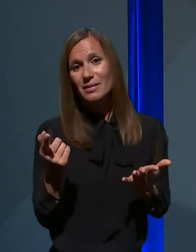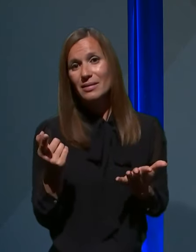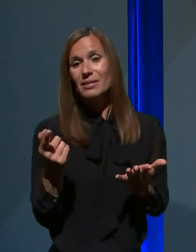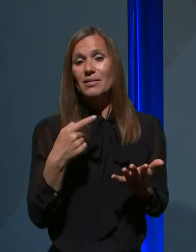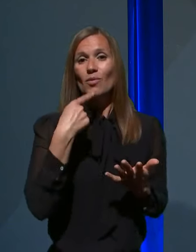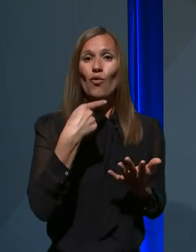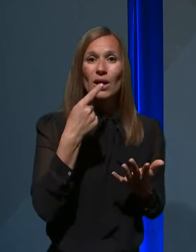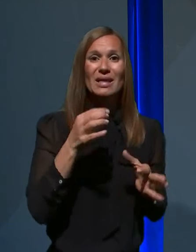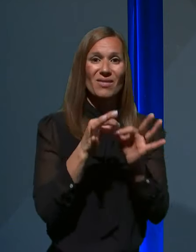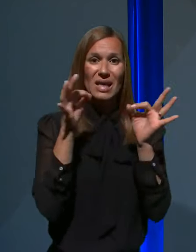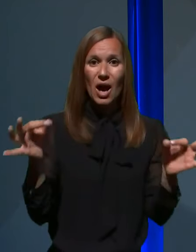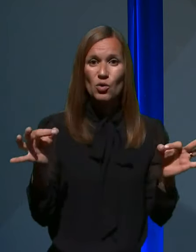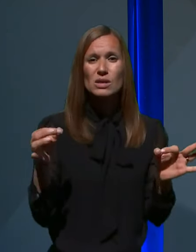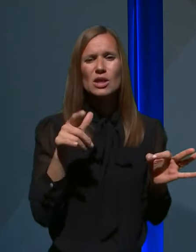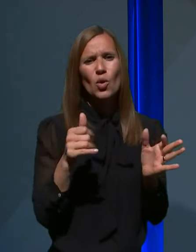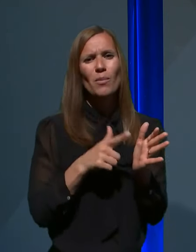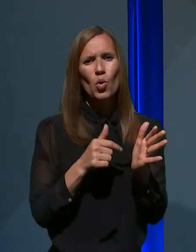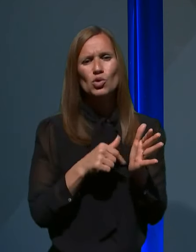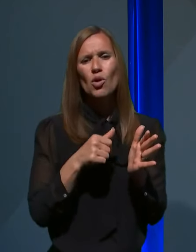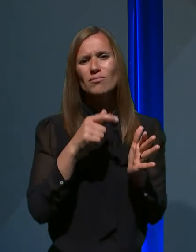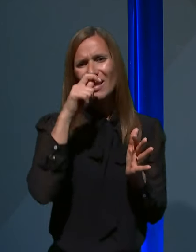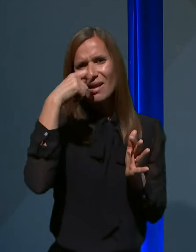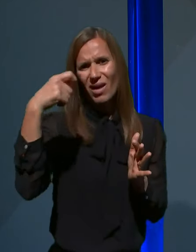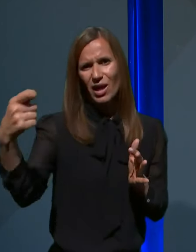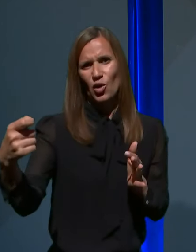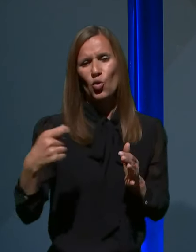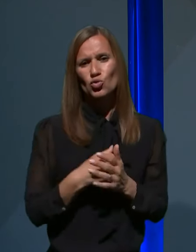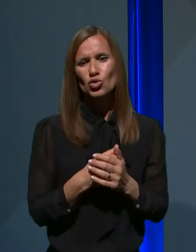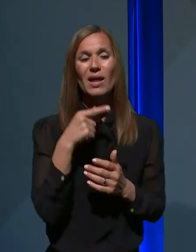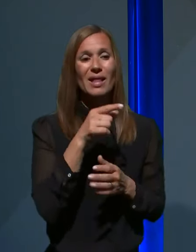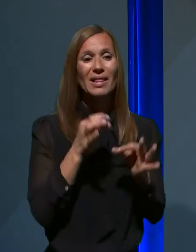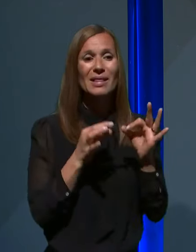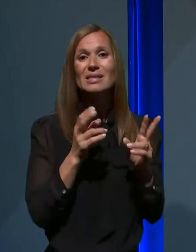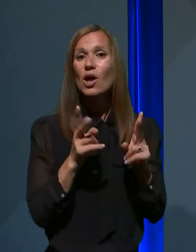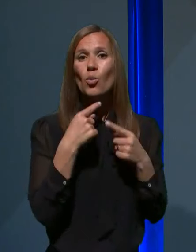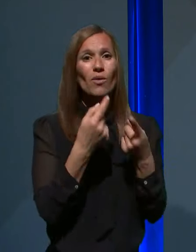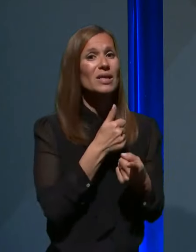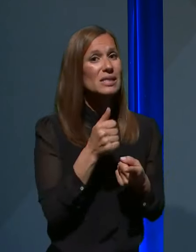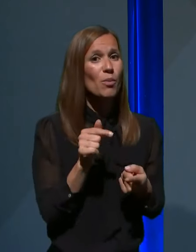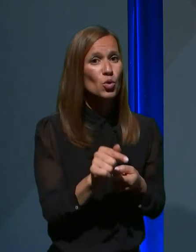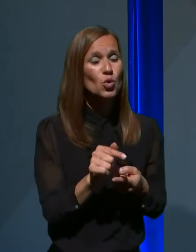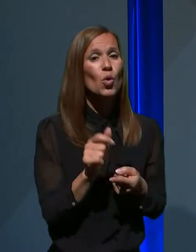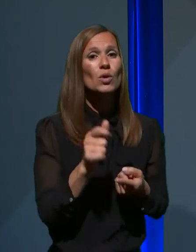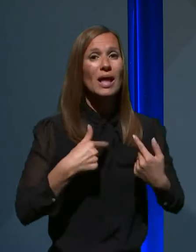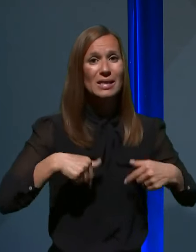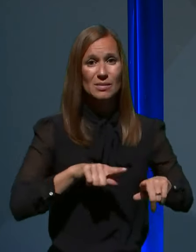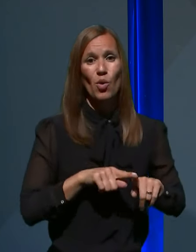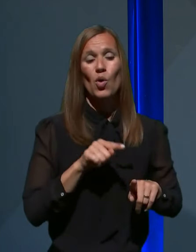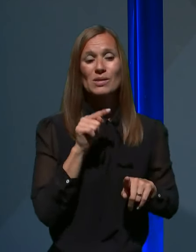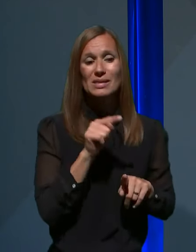javnosti so pravzaprav pogosto zavajojoča. Namreč ta test lahko pove samo to, da smo se za tem